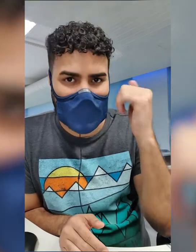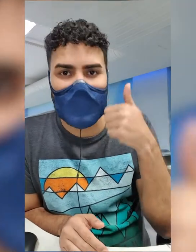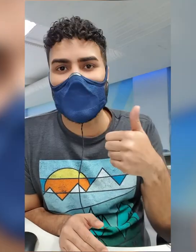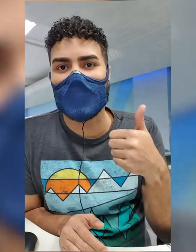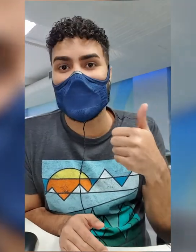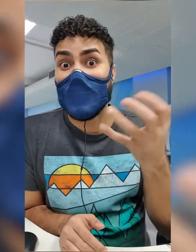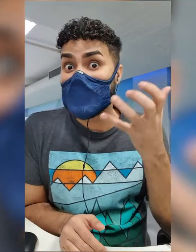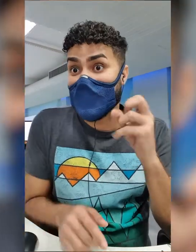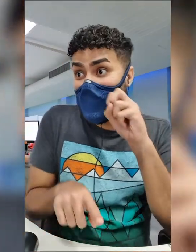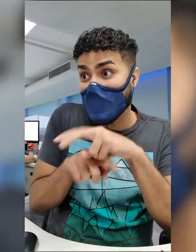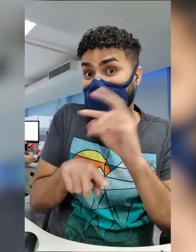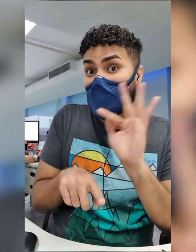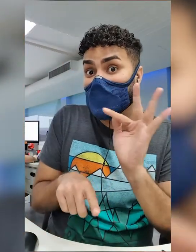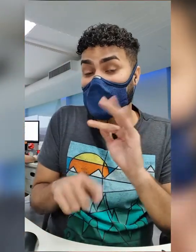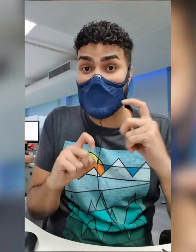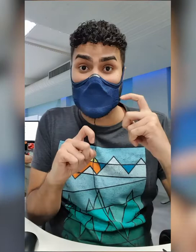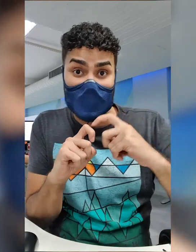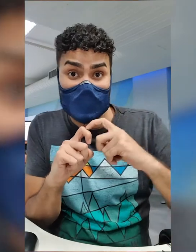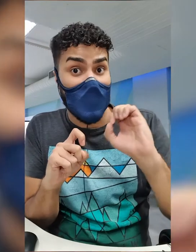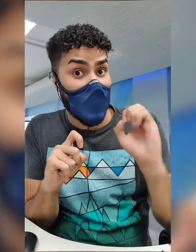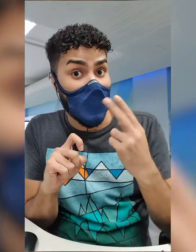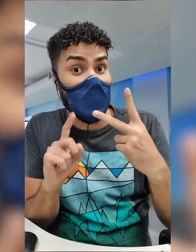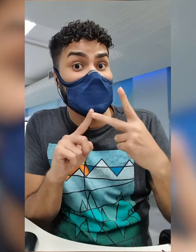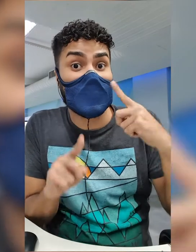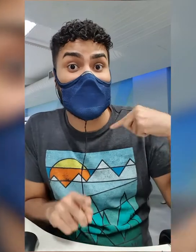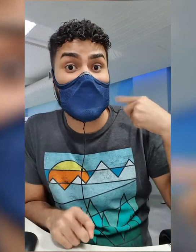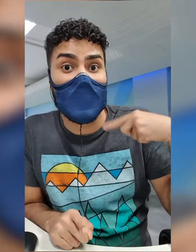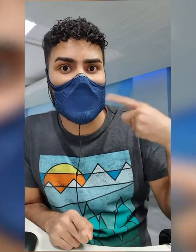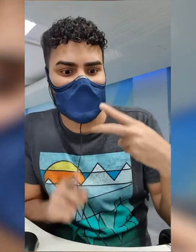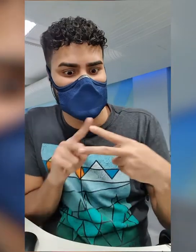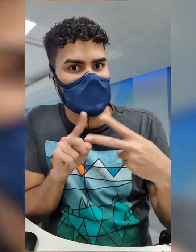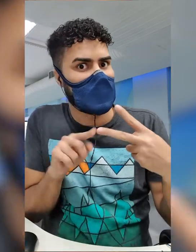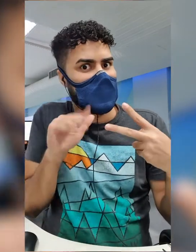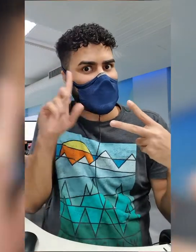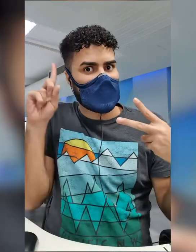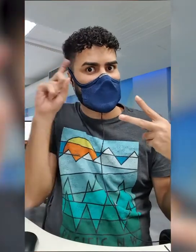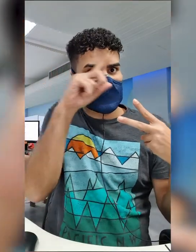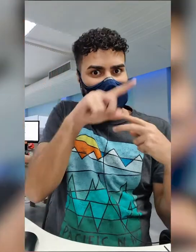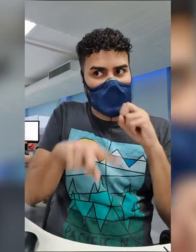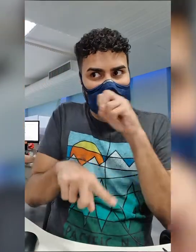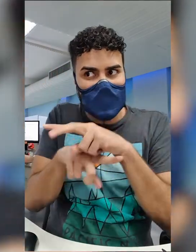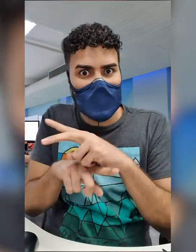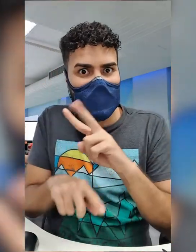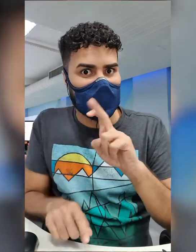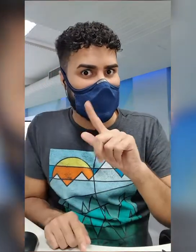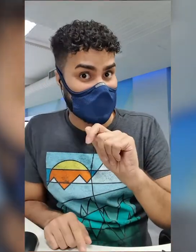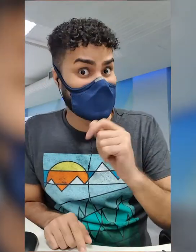pretende concorrer aos cursos de Medicina ou Direito, que costumam estar entre os mais disputados. Por isso,